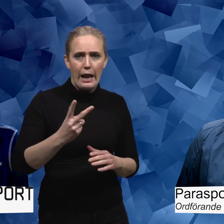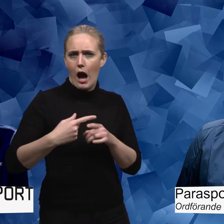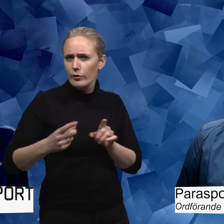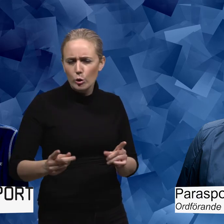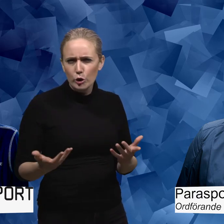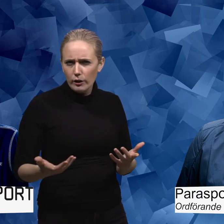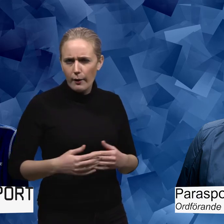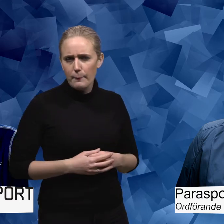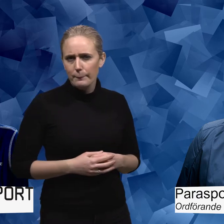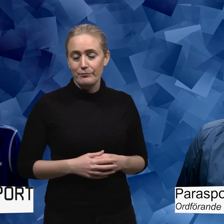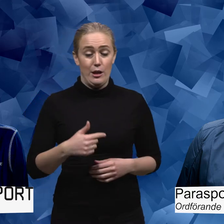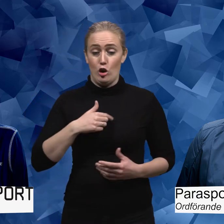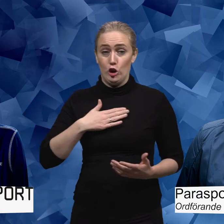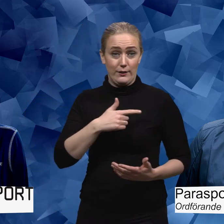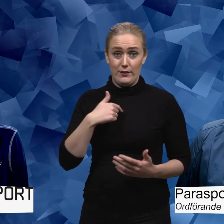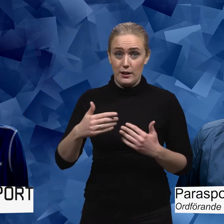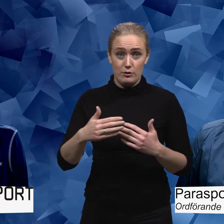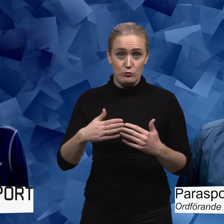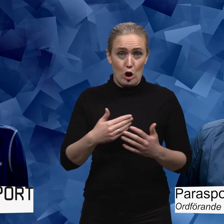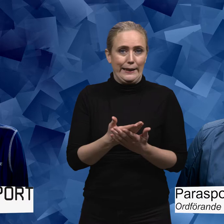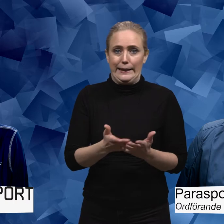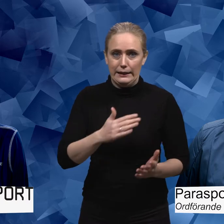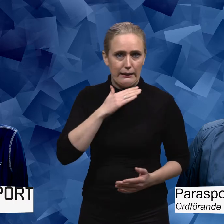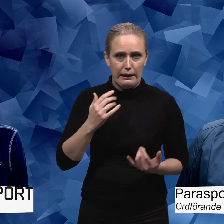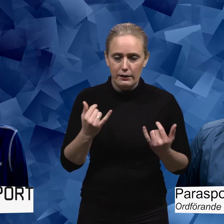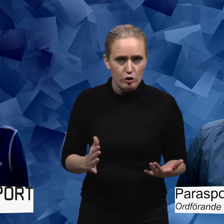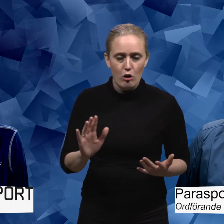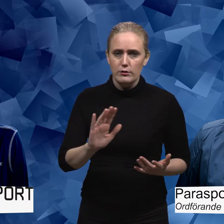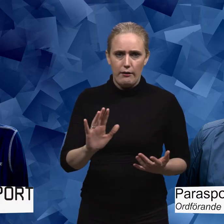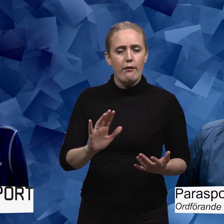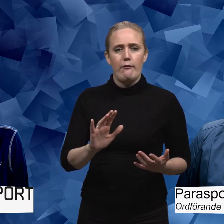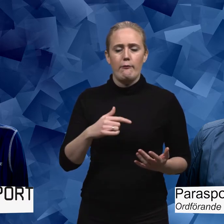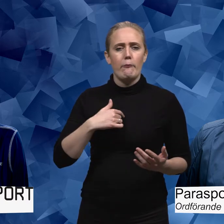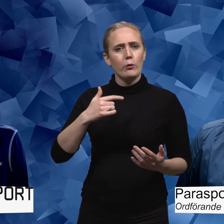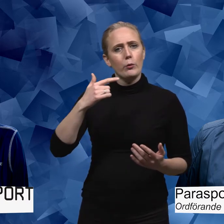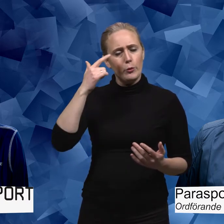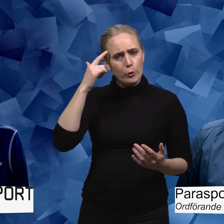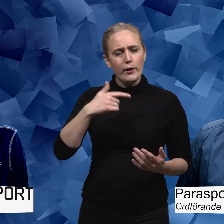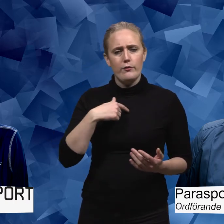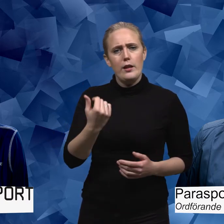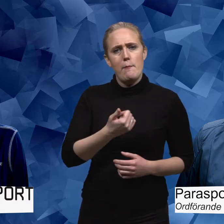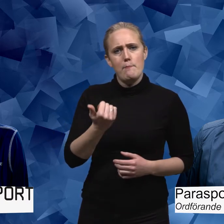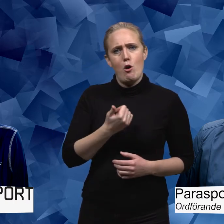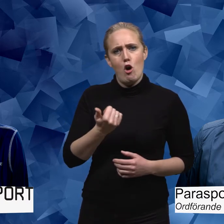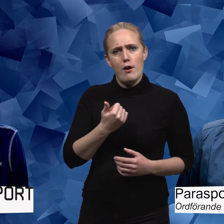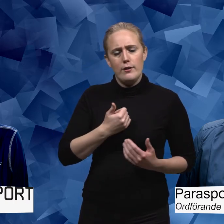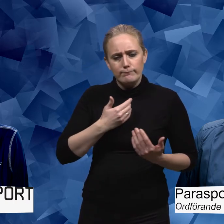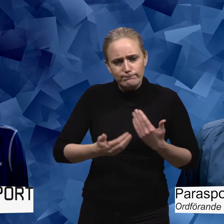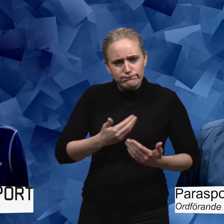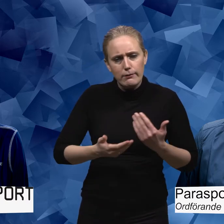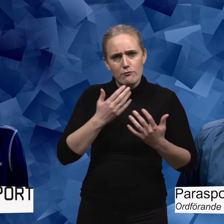eller något annorlunda? Jag tycker inte att vi gör tillräckligt utan jag tror att det här är någonting vi måste